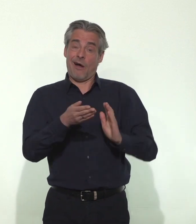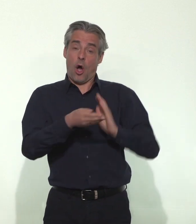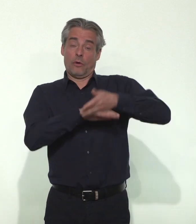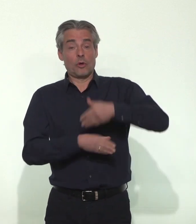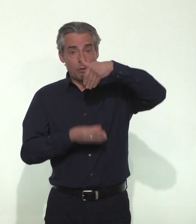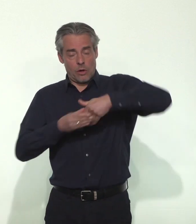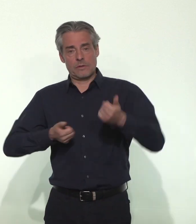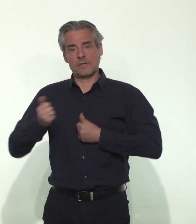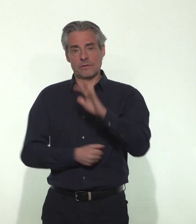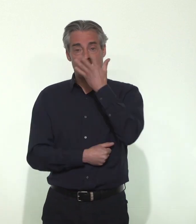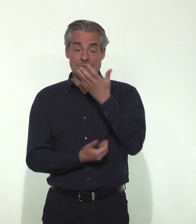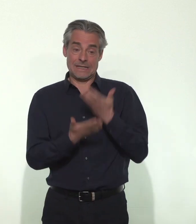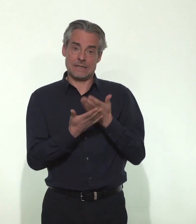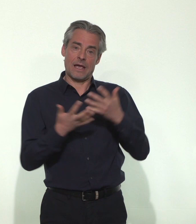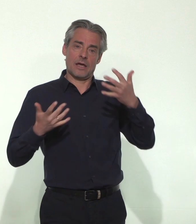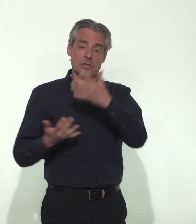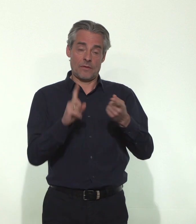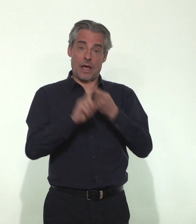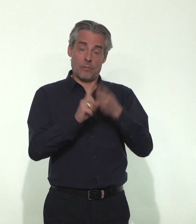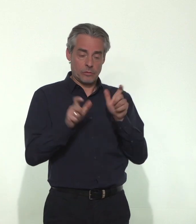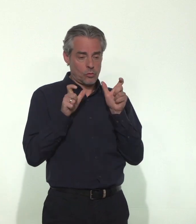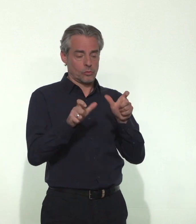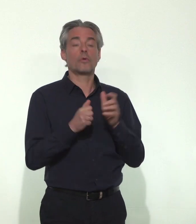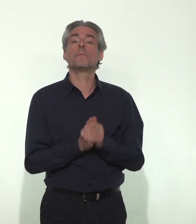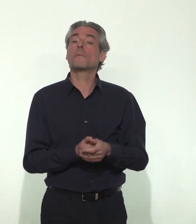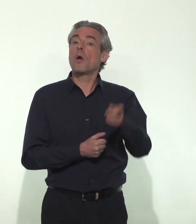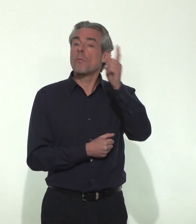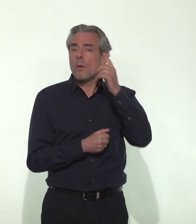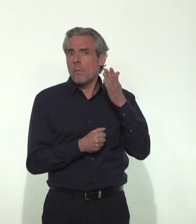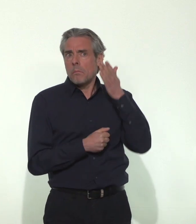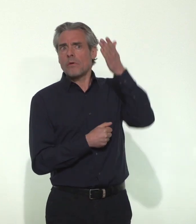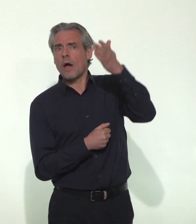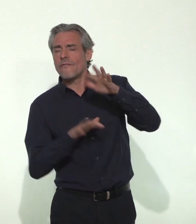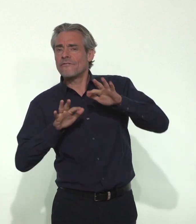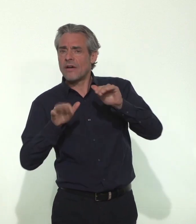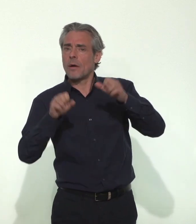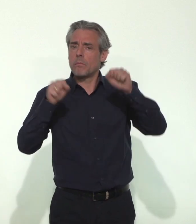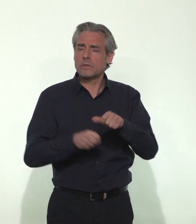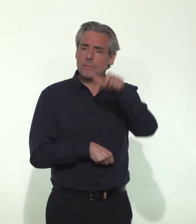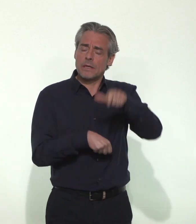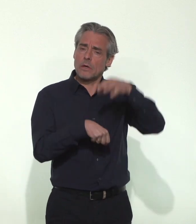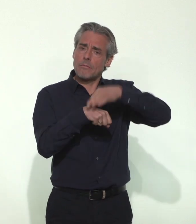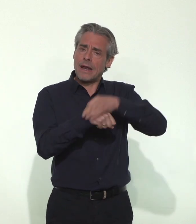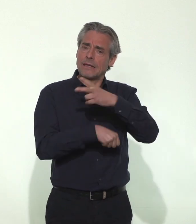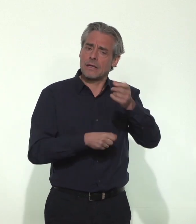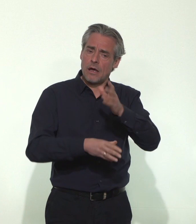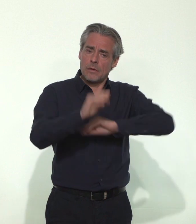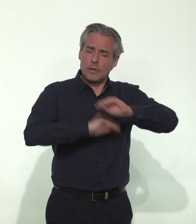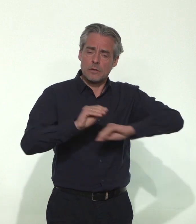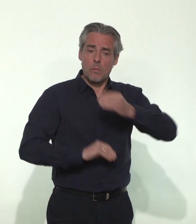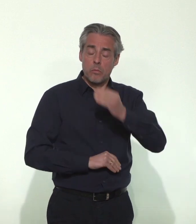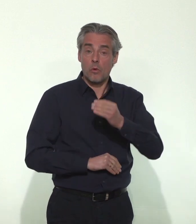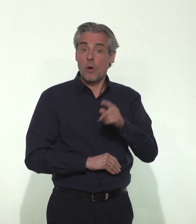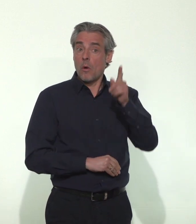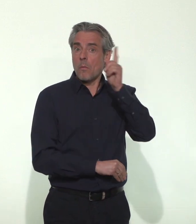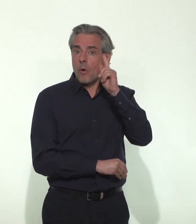réanimation qui est l'élément le plus important à surveiller pour prédire notre capacité à prendre en charge les malades les plus graves, mais surtout parce